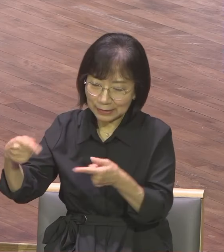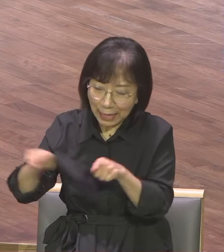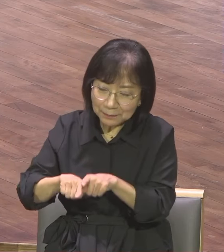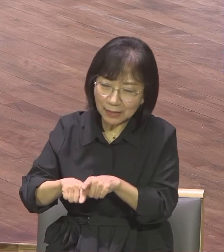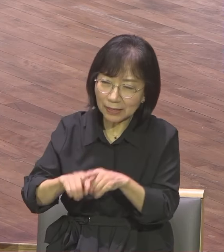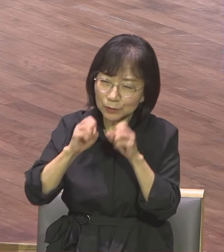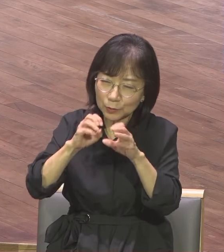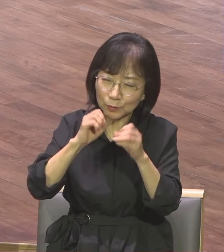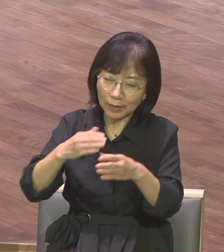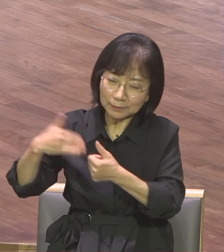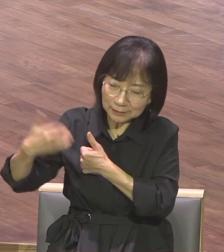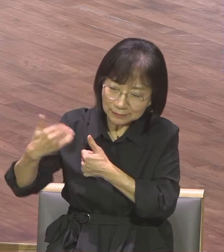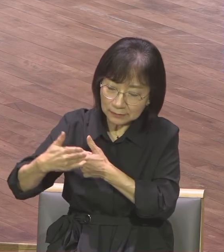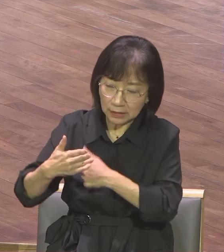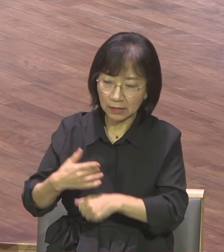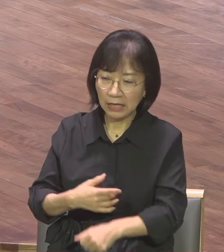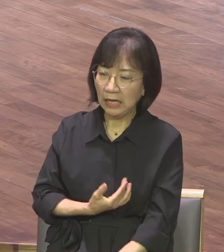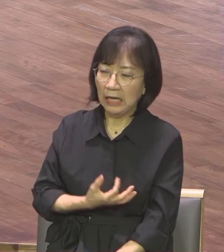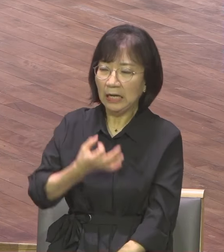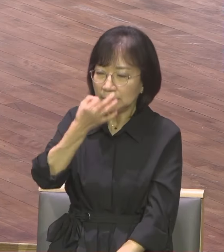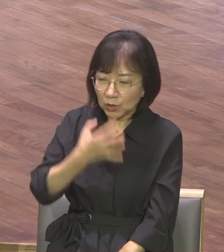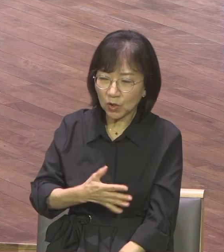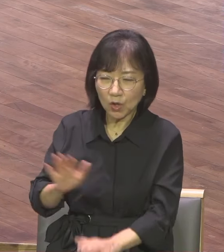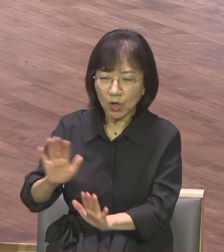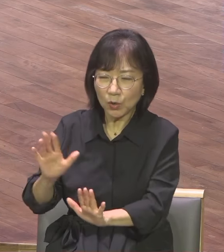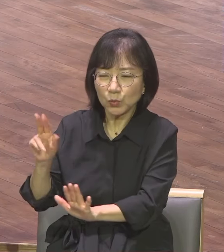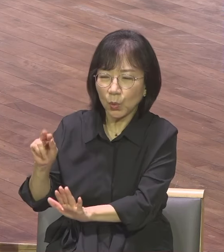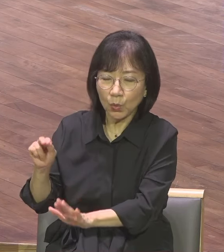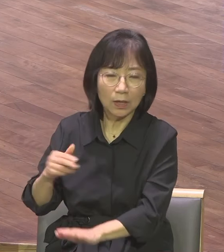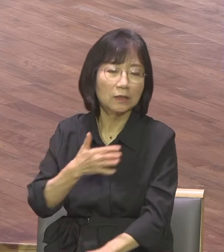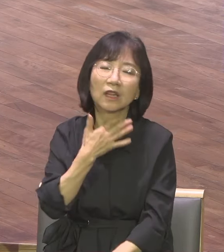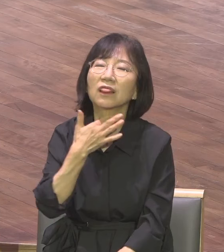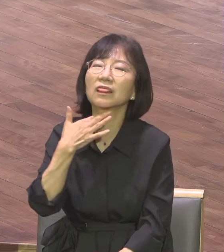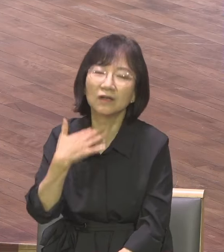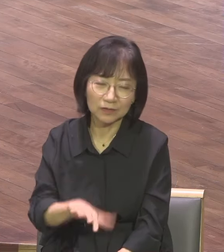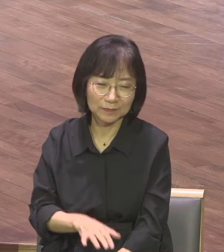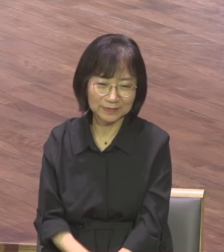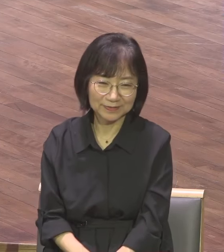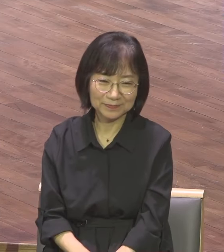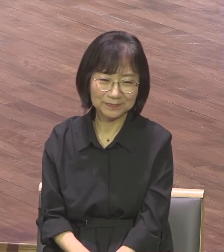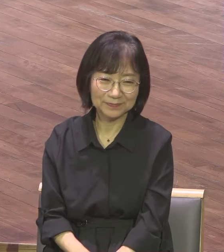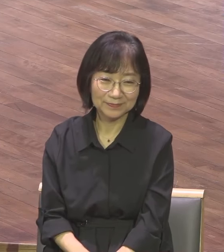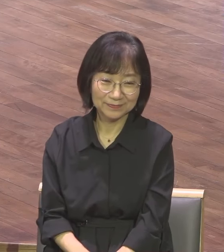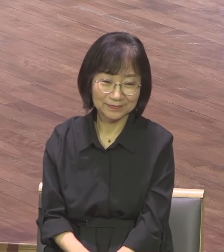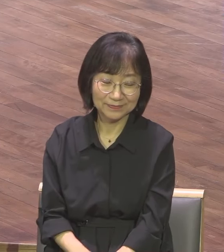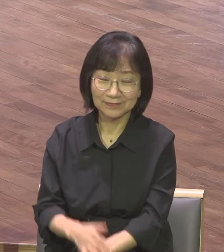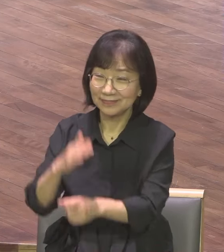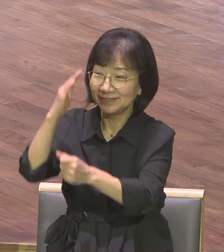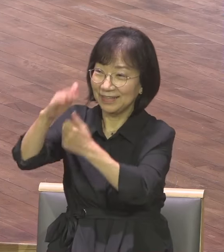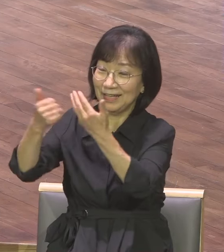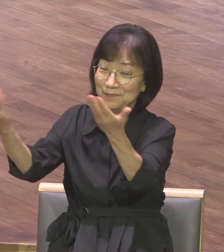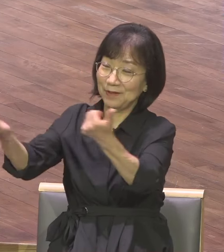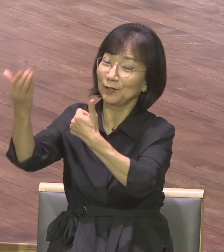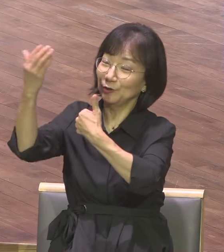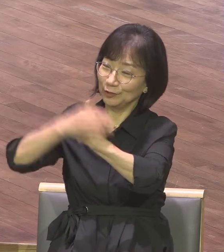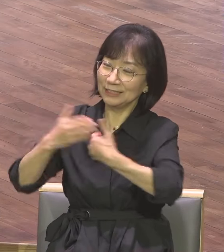없어요 나는 즐거웠습니다 왜? 하나님이 이러기 때문에 하나님 앞에 자신 있게 얘기할 수 있어요